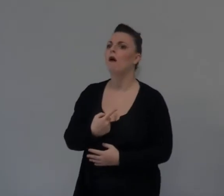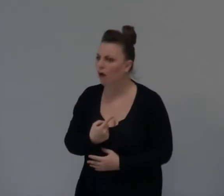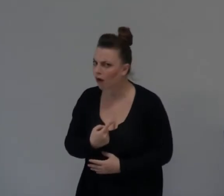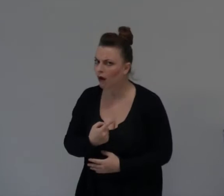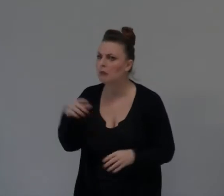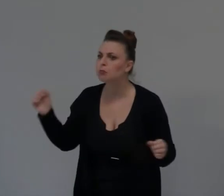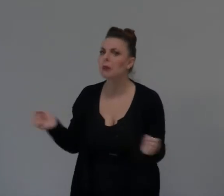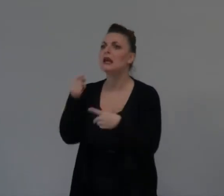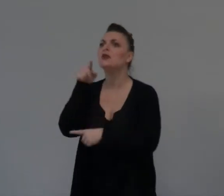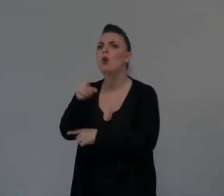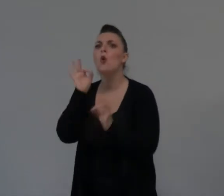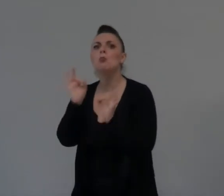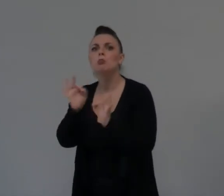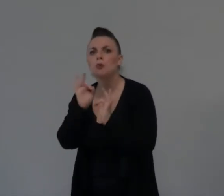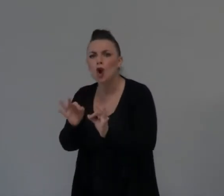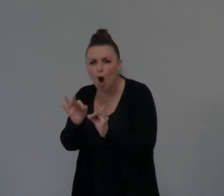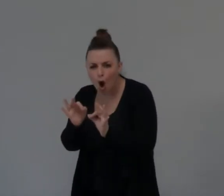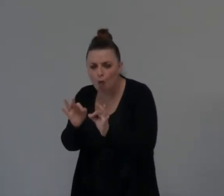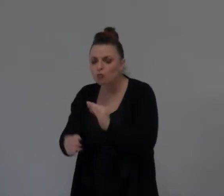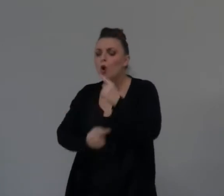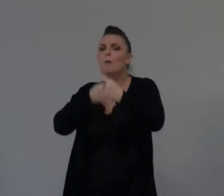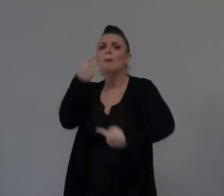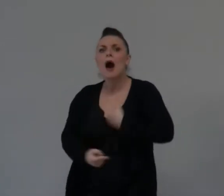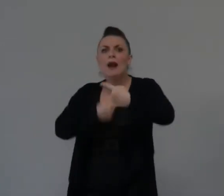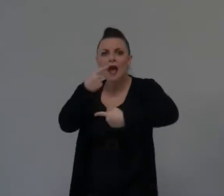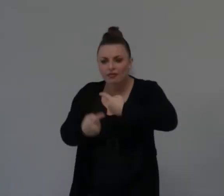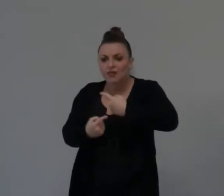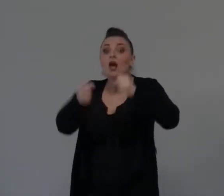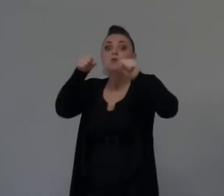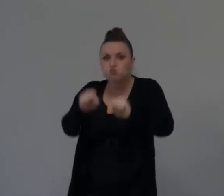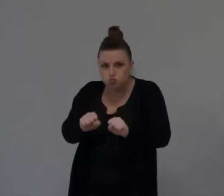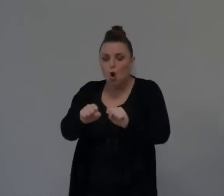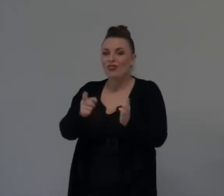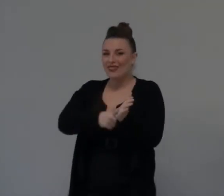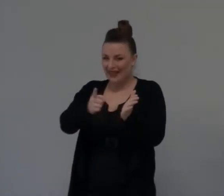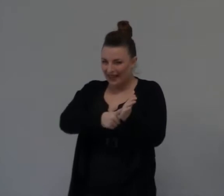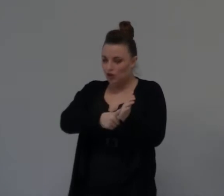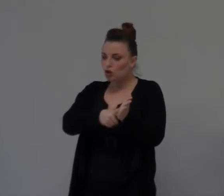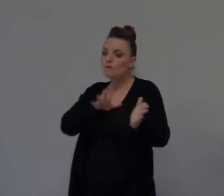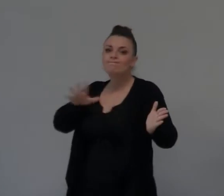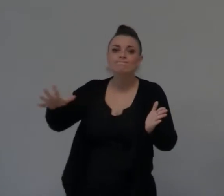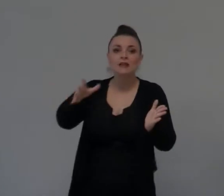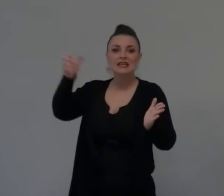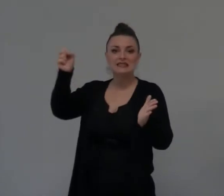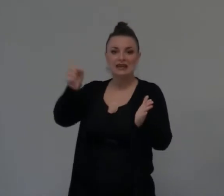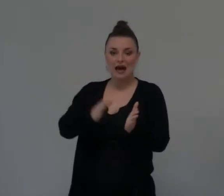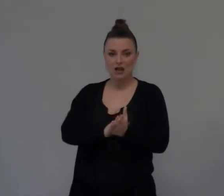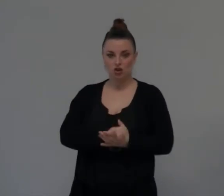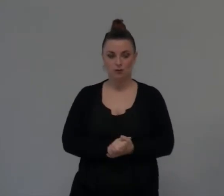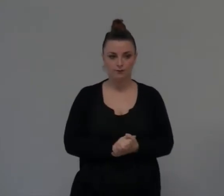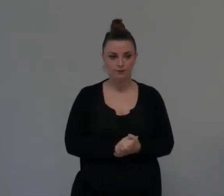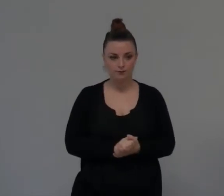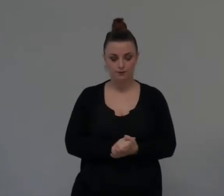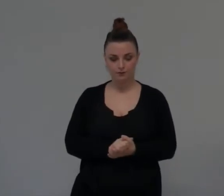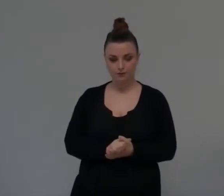che questo è uno dei nostri redentori, coloro che aveva il diritto di scatto sui familiari delle persone